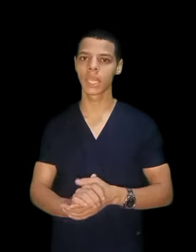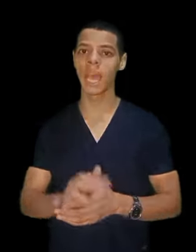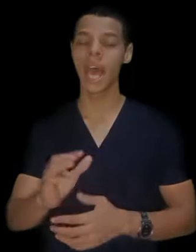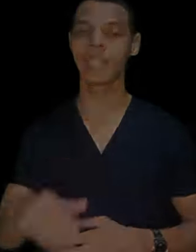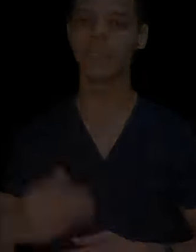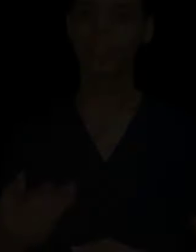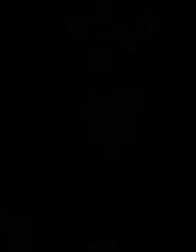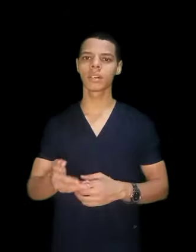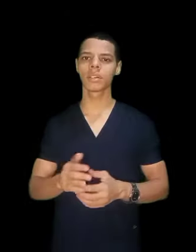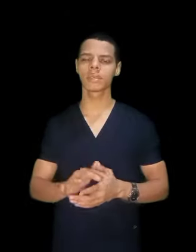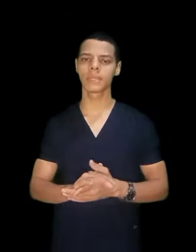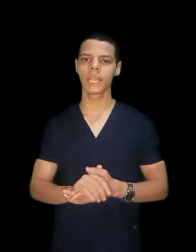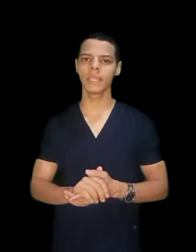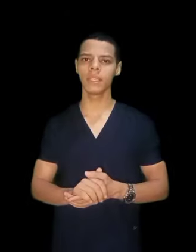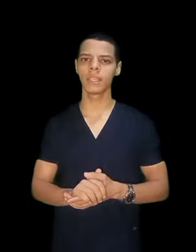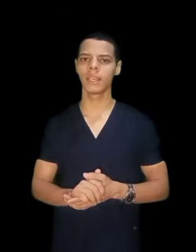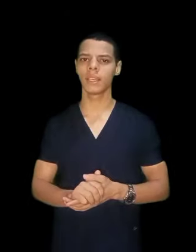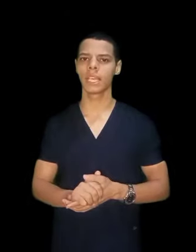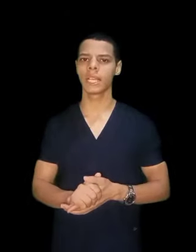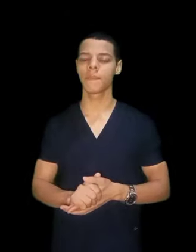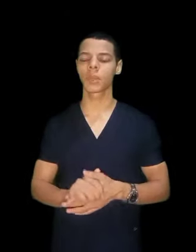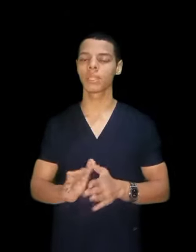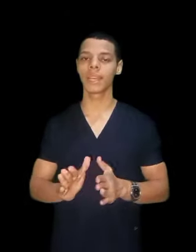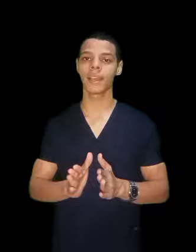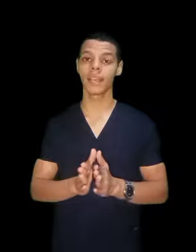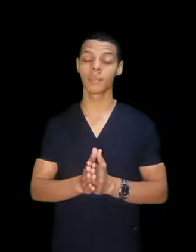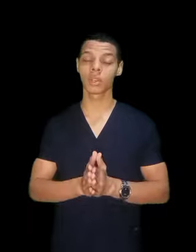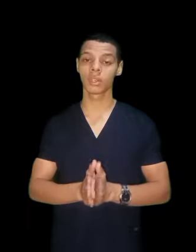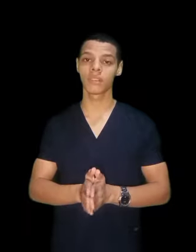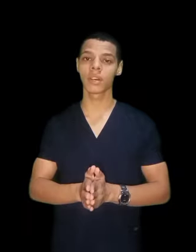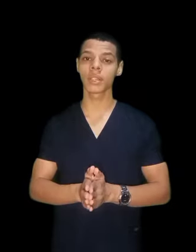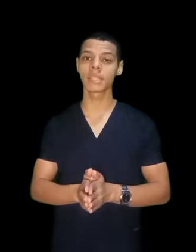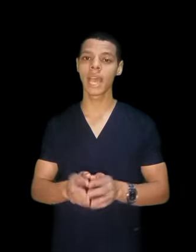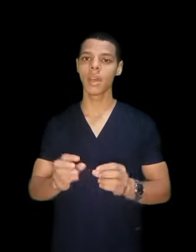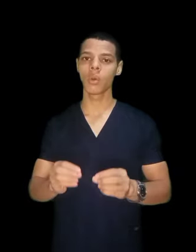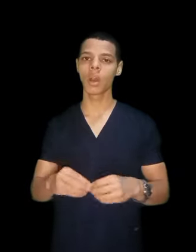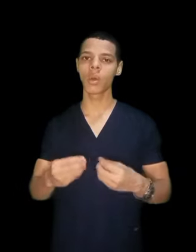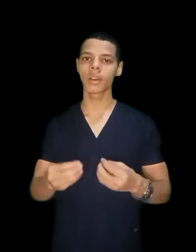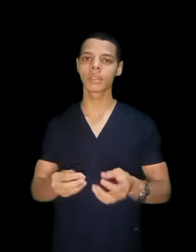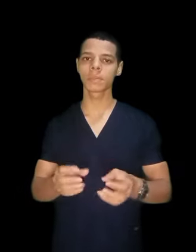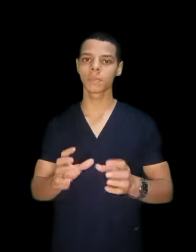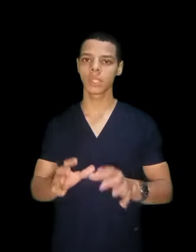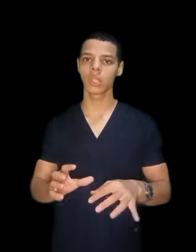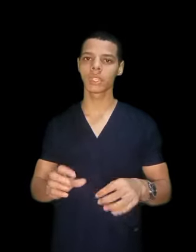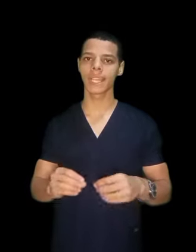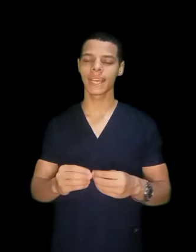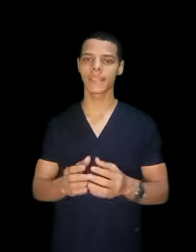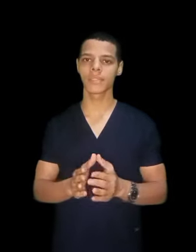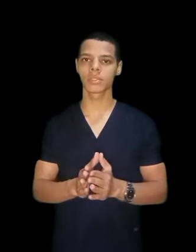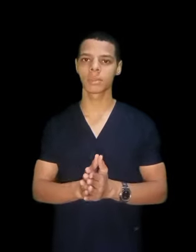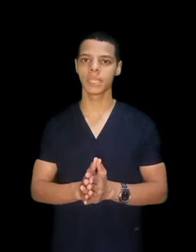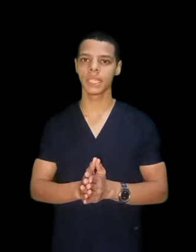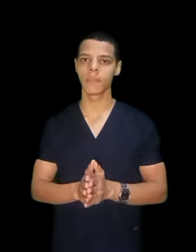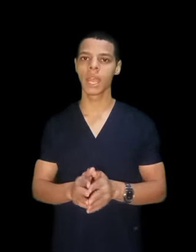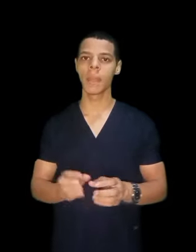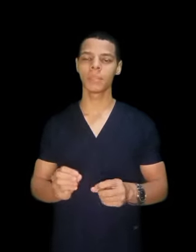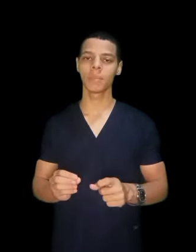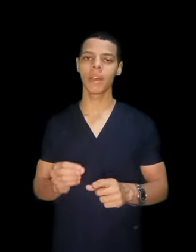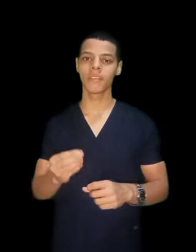عندنا قسم تاني وده علم رياضة فقط وهو قسم صيانة الاجهزة الطبية بتبقى